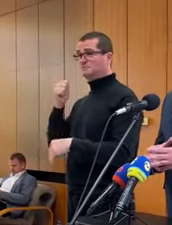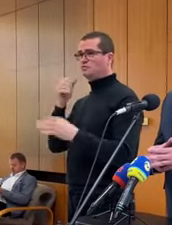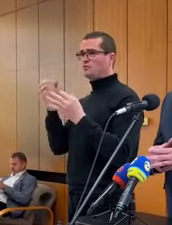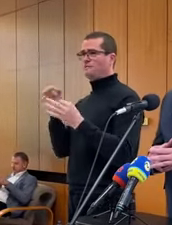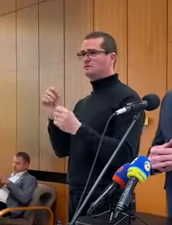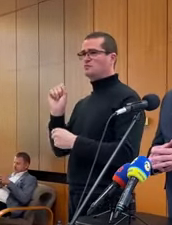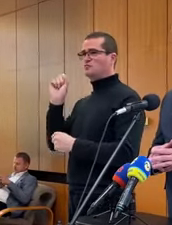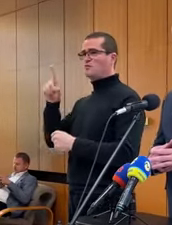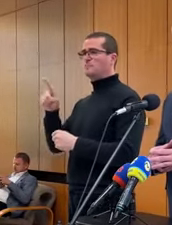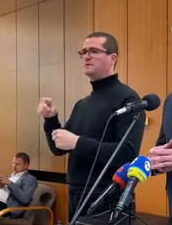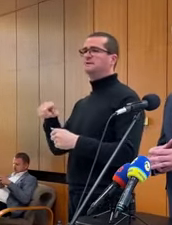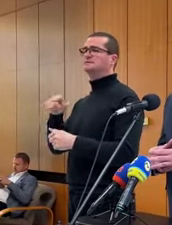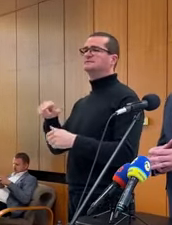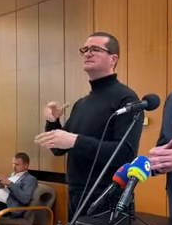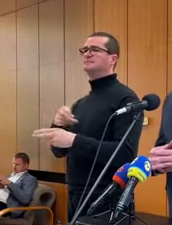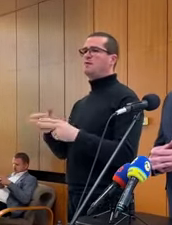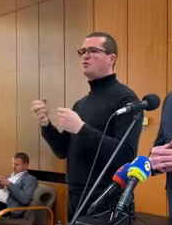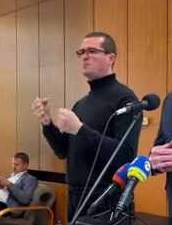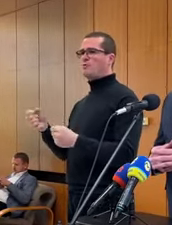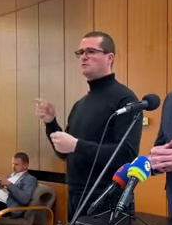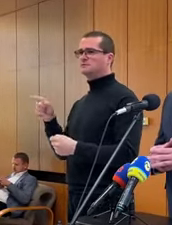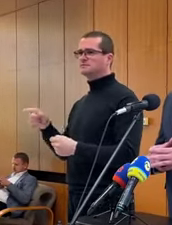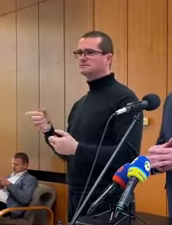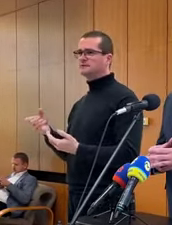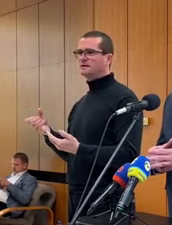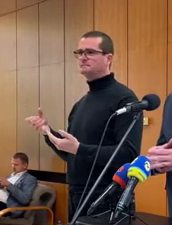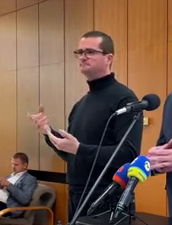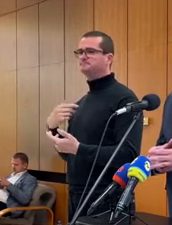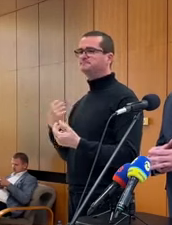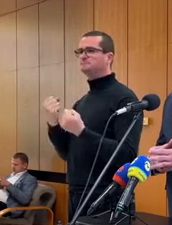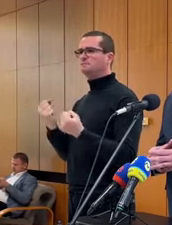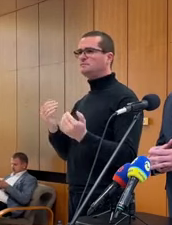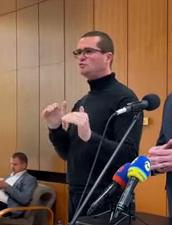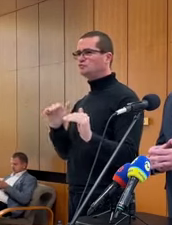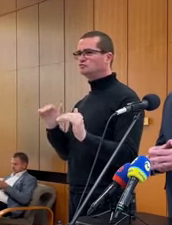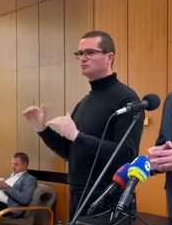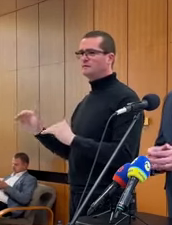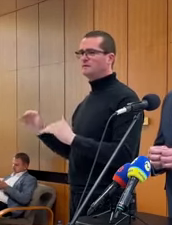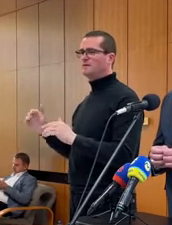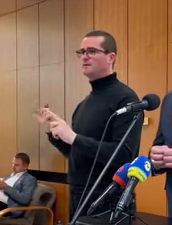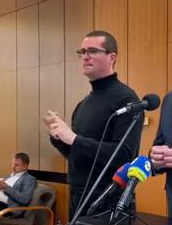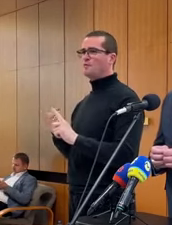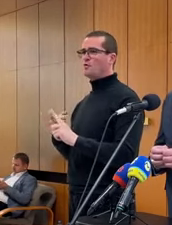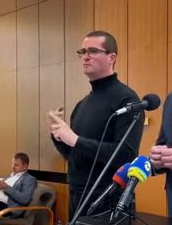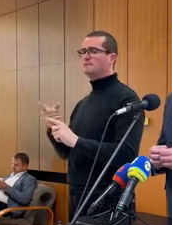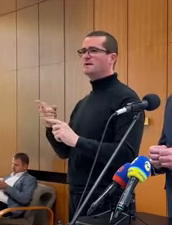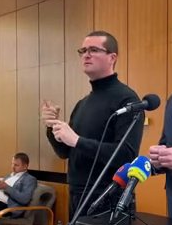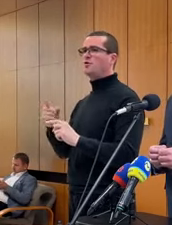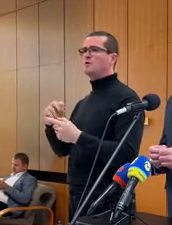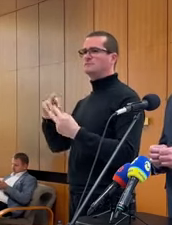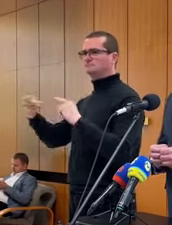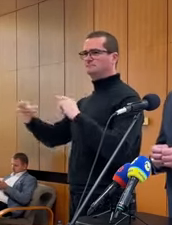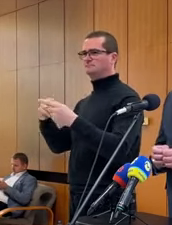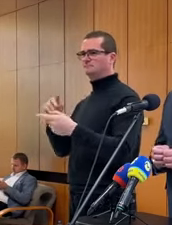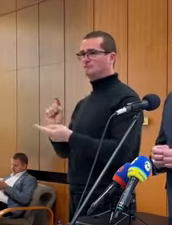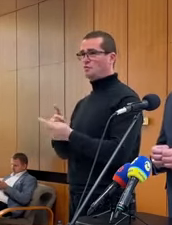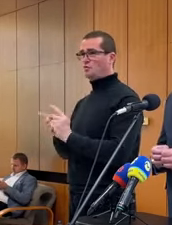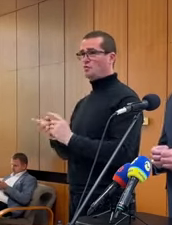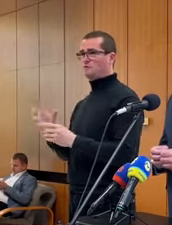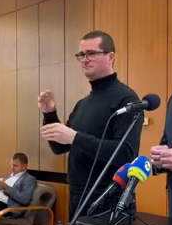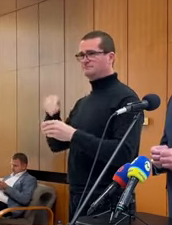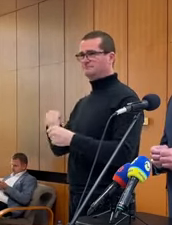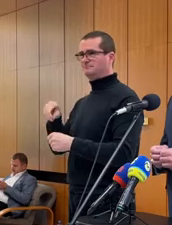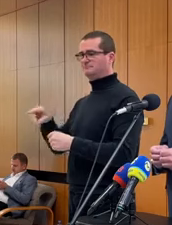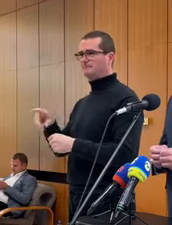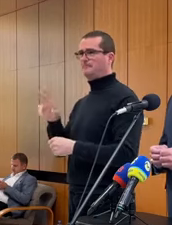oficiálnym listom cez raničného spolnomocnenca na dodržiavanie podmienok rádmystných dohod, ktoré v sebe